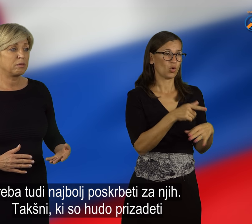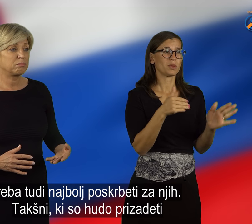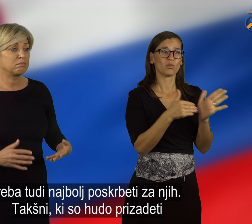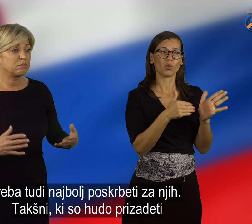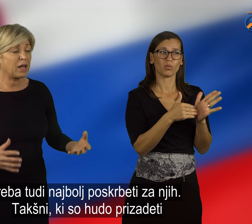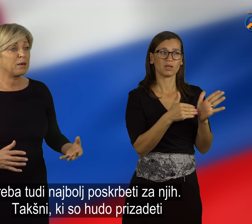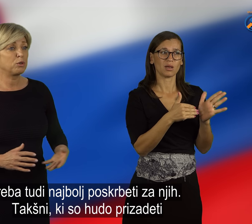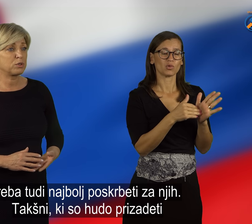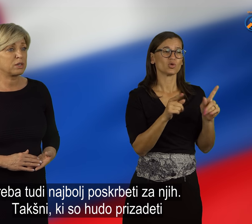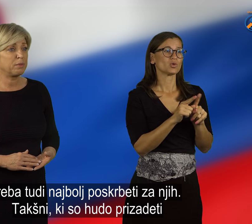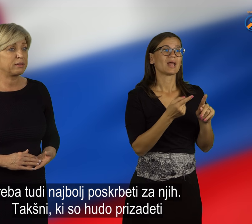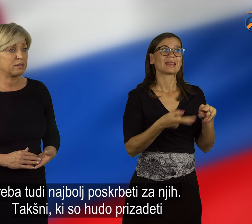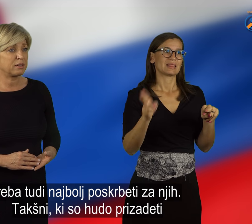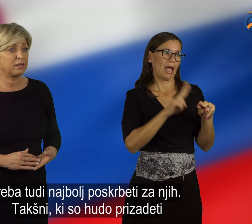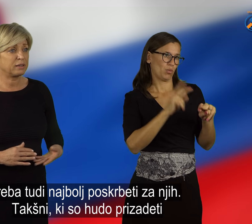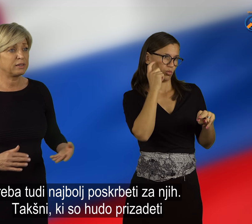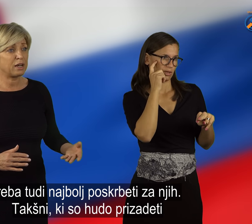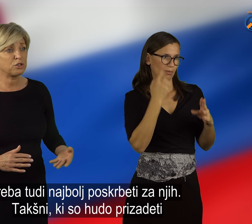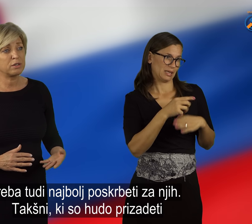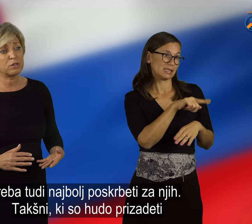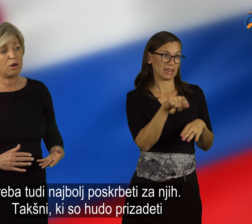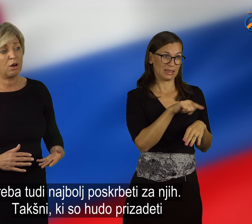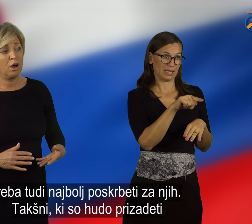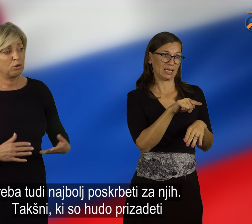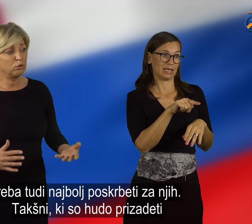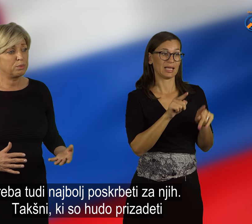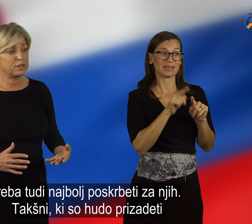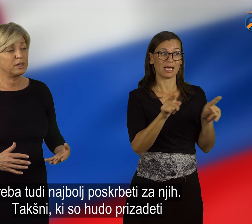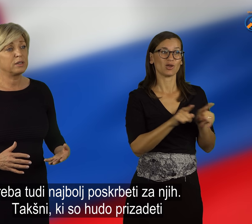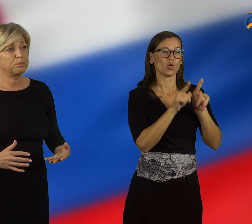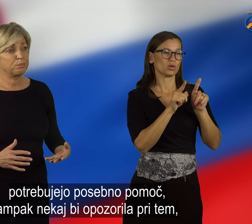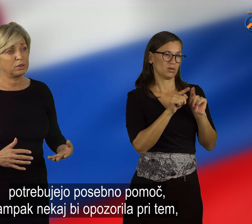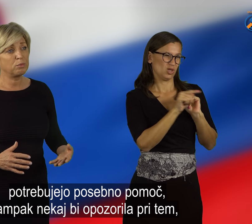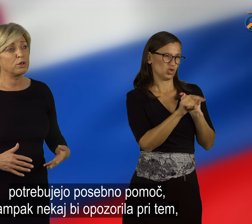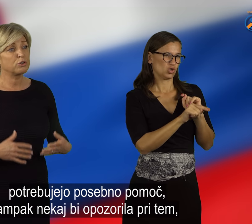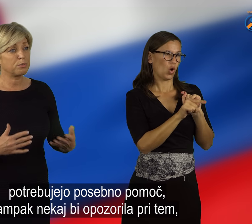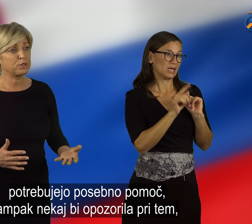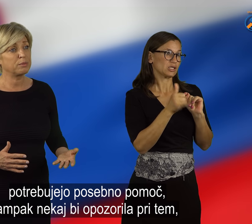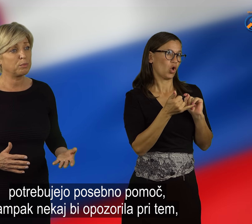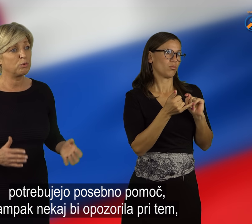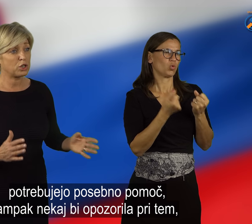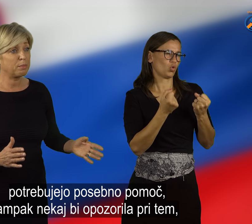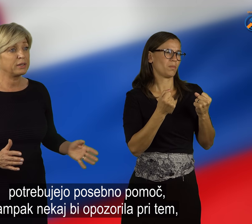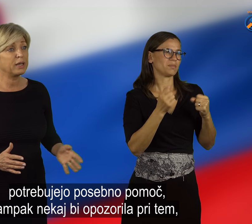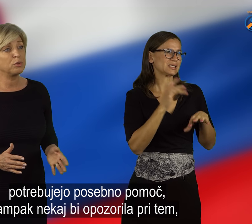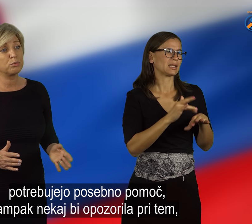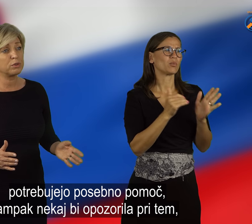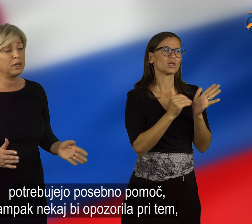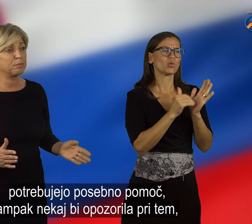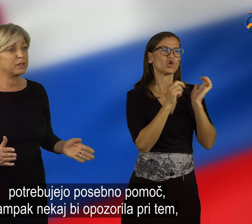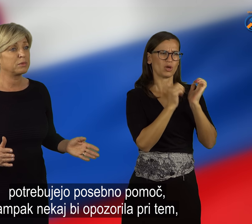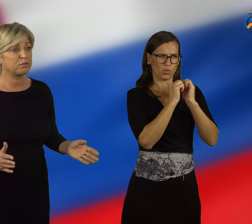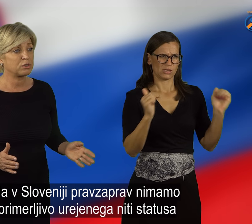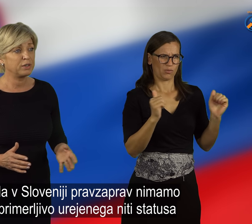tudi najbolj poskrbeti za njih. Takšni, ki so hudo prizadeti, potrebujo še posebno pomoč. Ampak nekaj bi